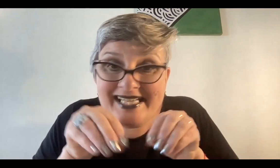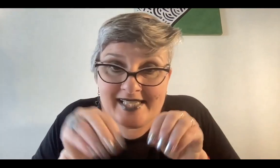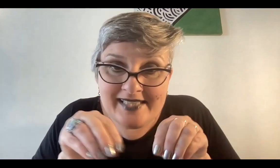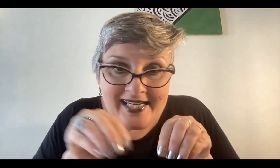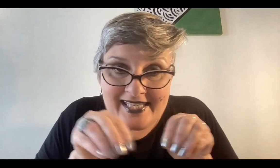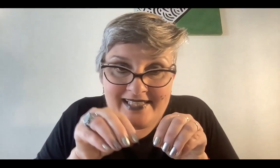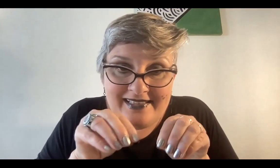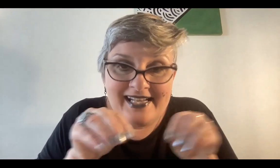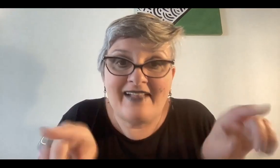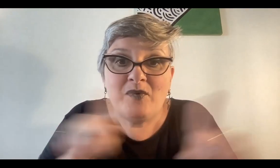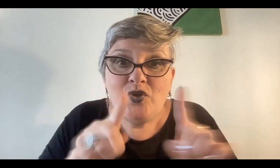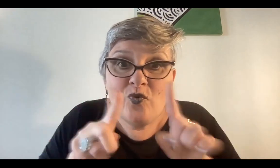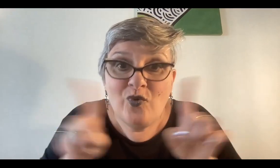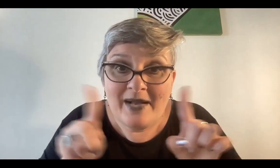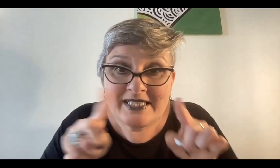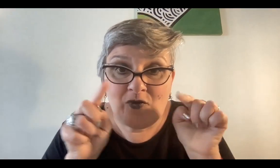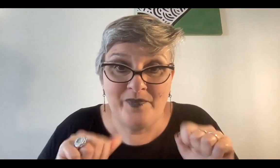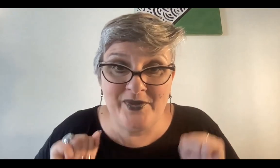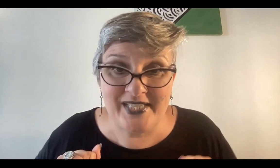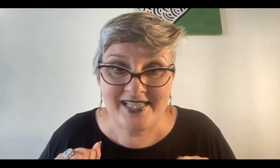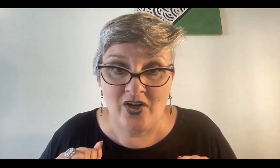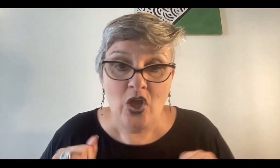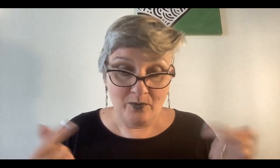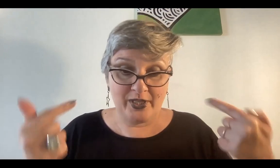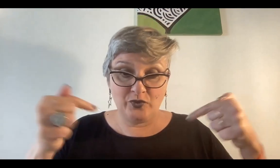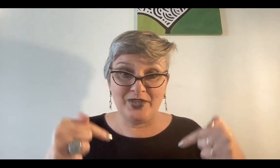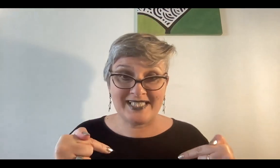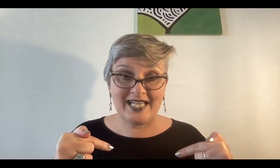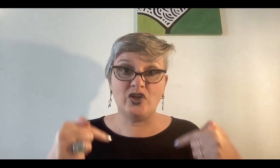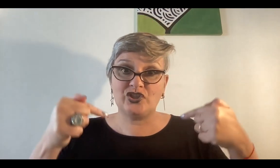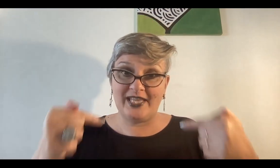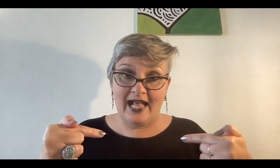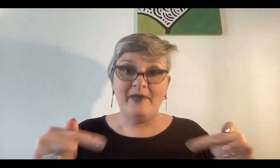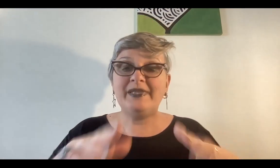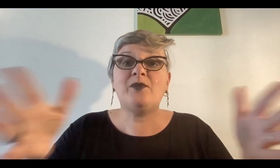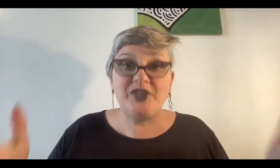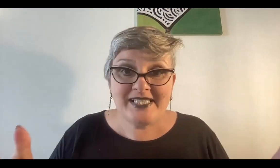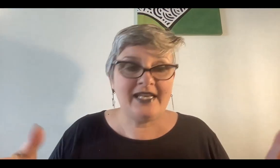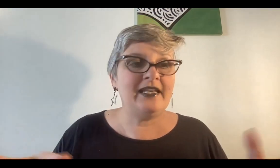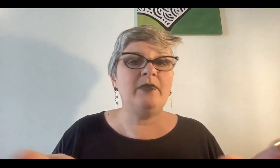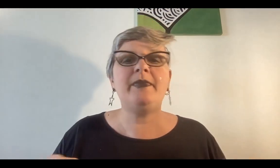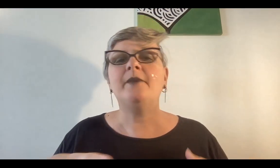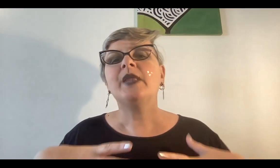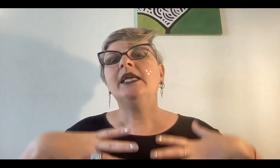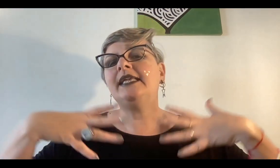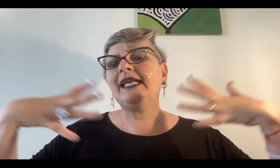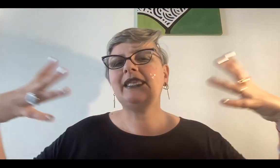tenés esta energía integrada, vos nunca vas a cumplir un deseo porque tu deseo será, viste cuando dicen en el meme tenés que